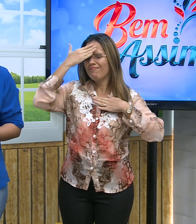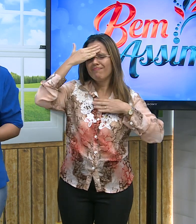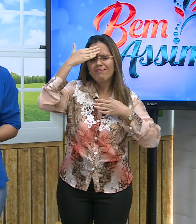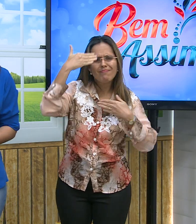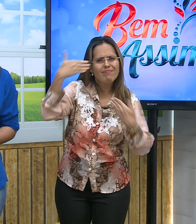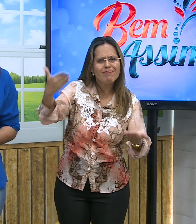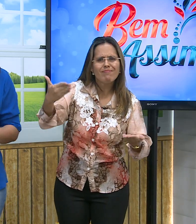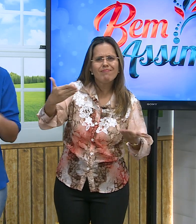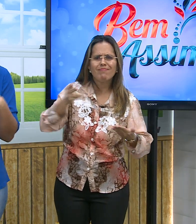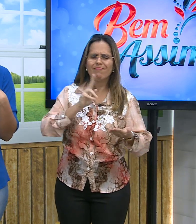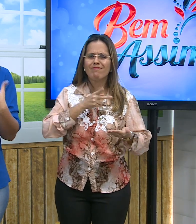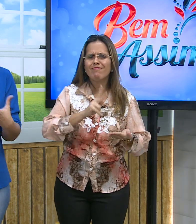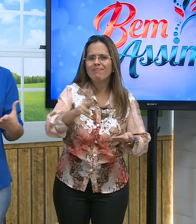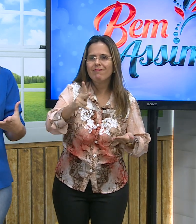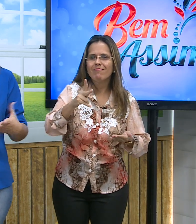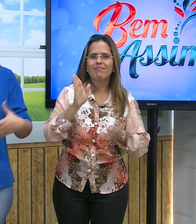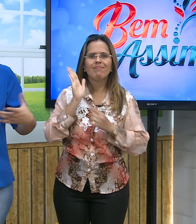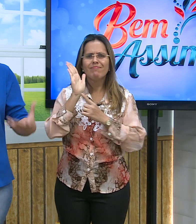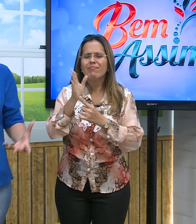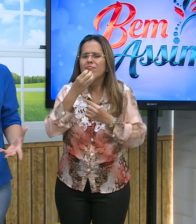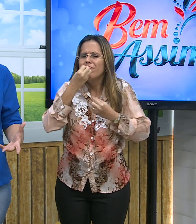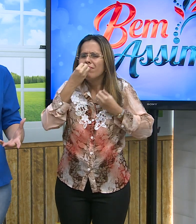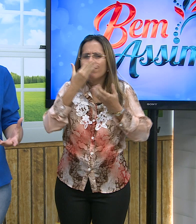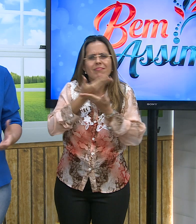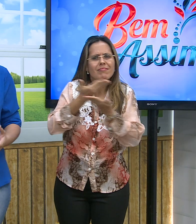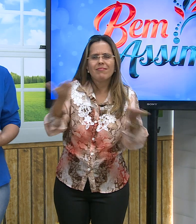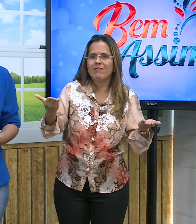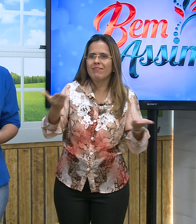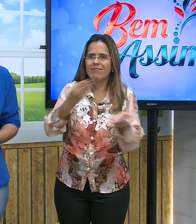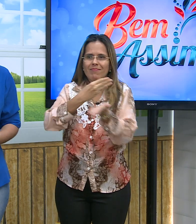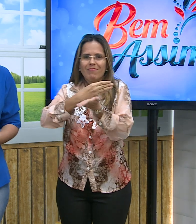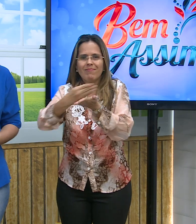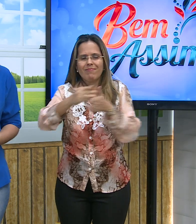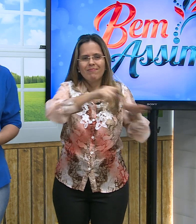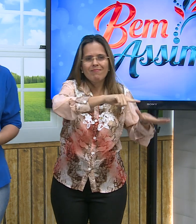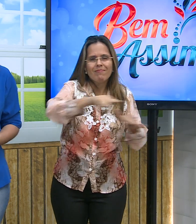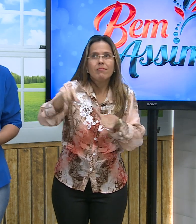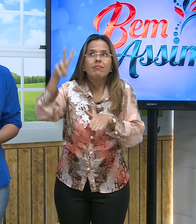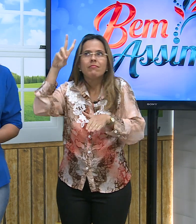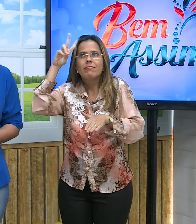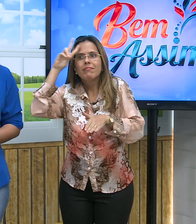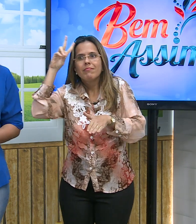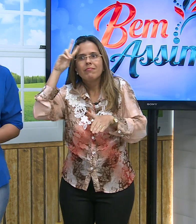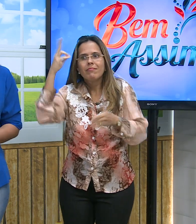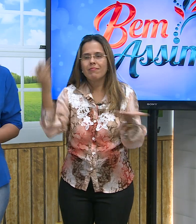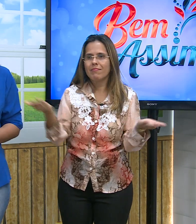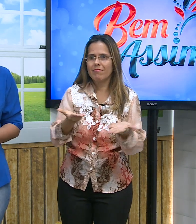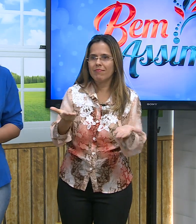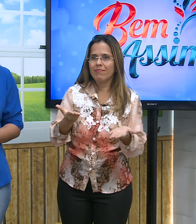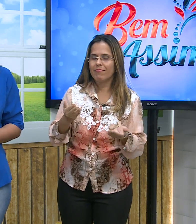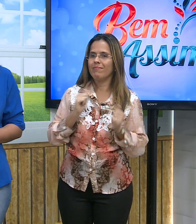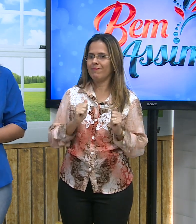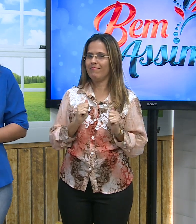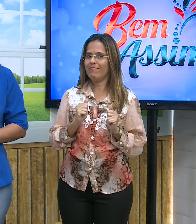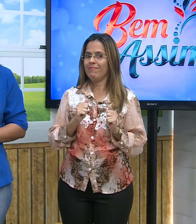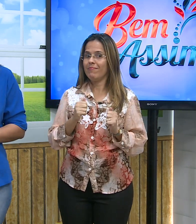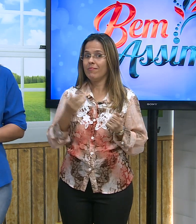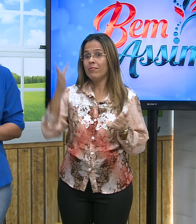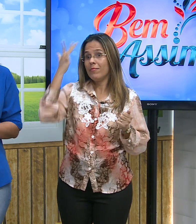companhia, pela sua presença. Que prazer enorme, viu, começar a minha semana, minha segunda-feira, aí com você. Olha só, gente, amanhã é